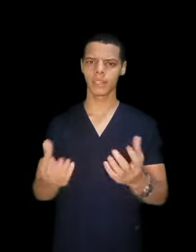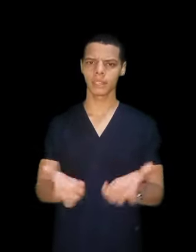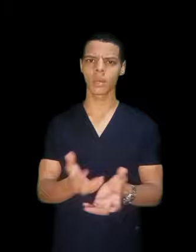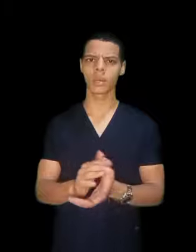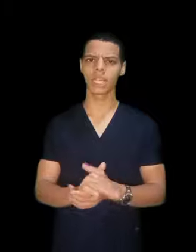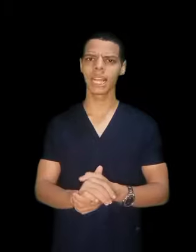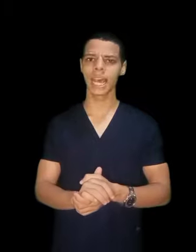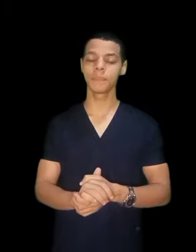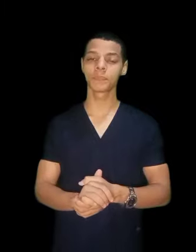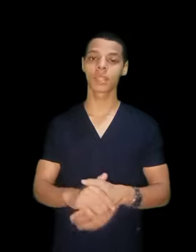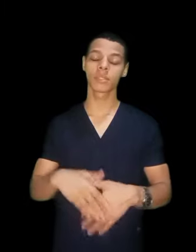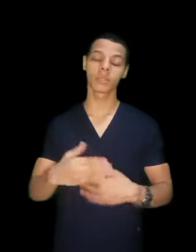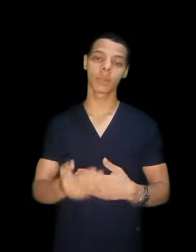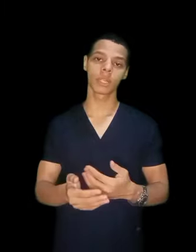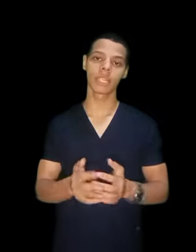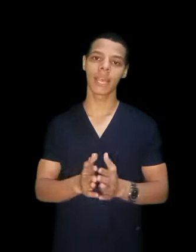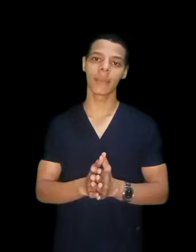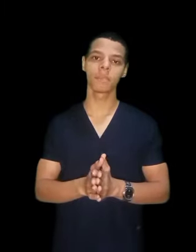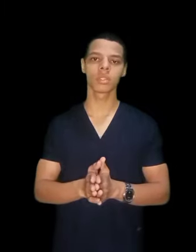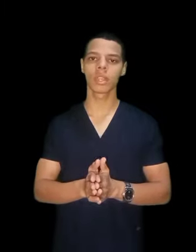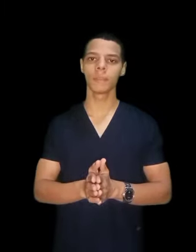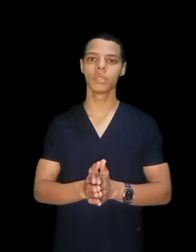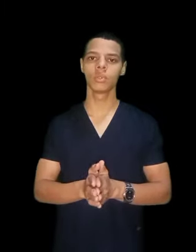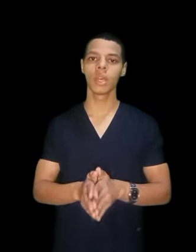التمريد العام قسم التمريد العام بتطلع منه